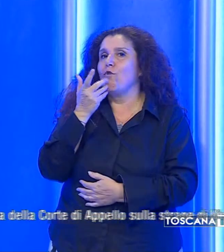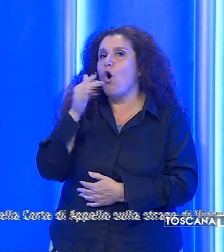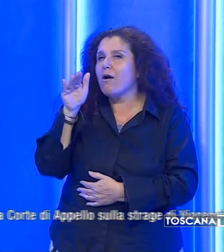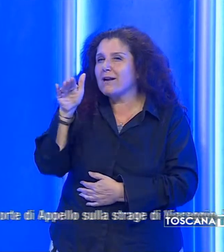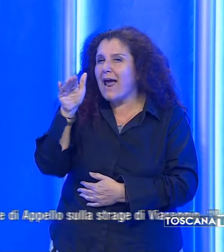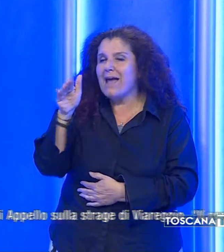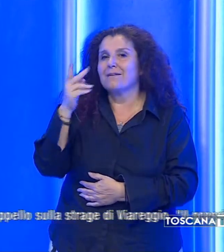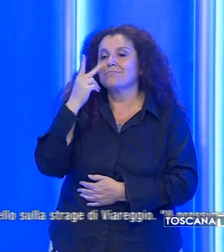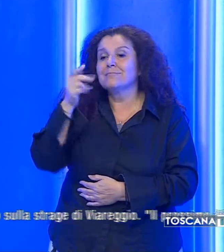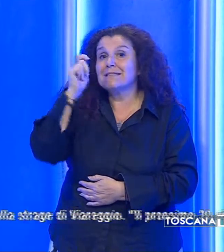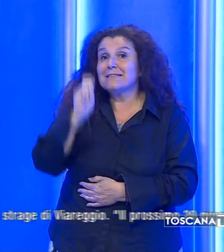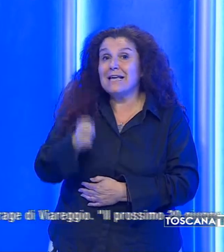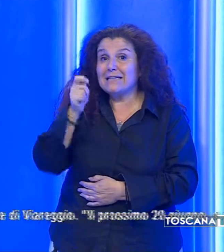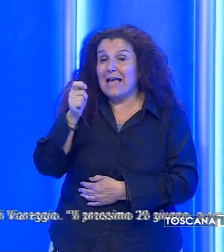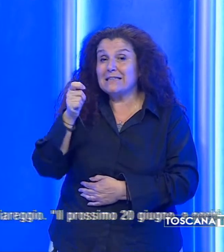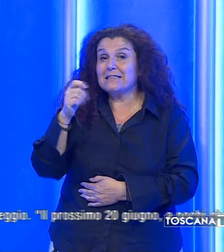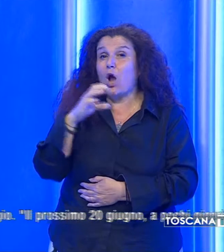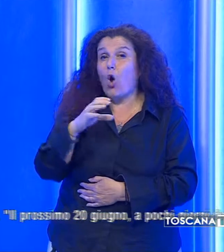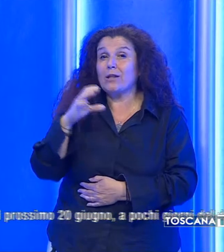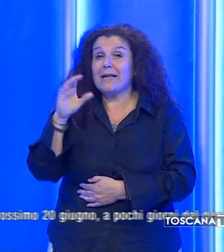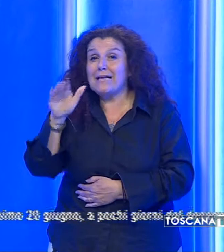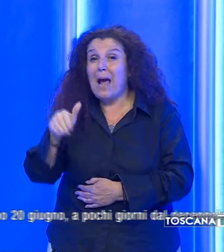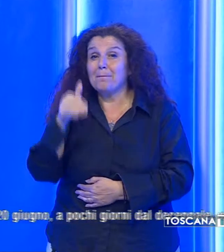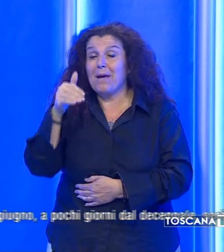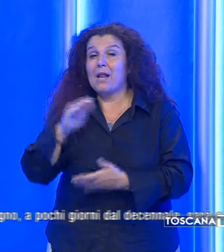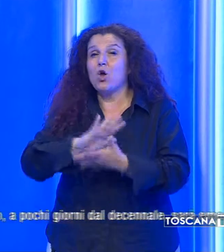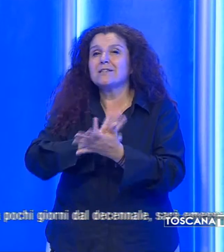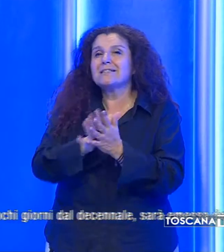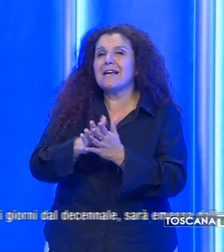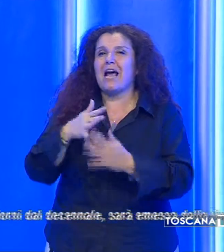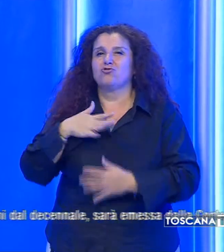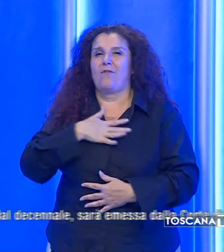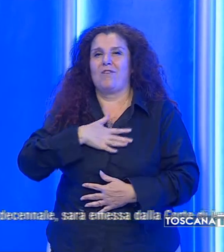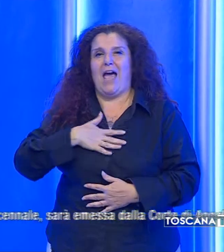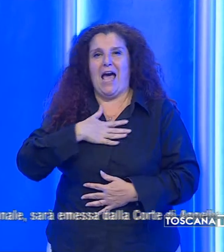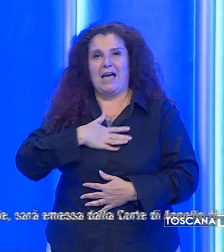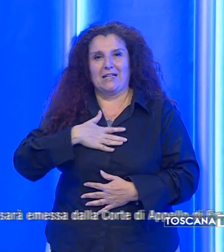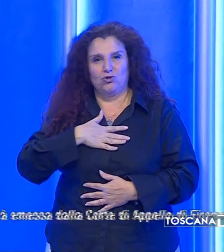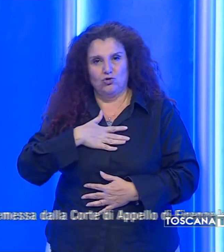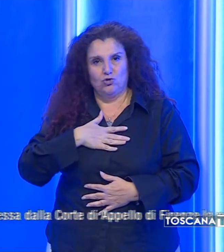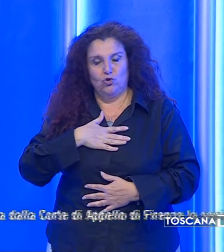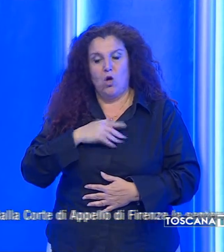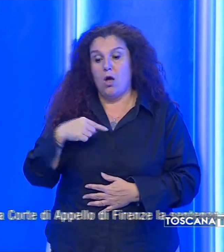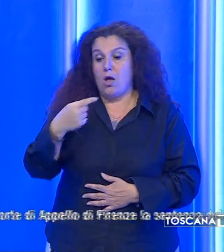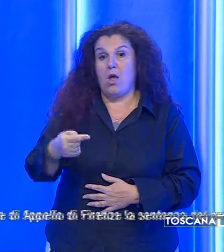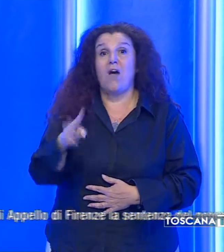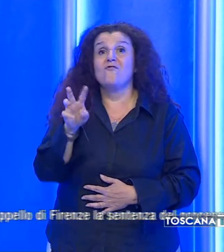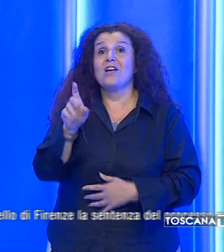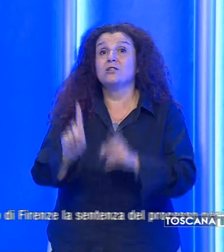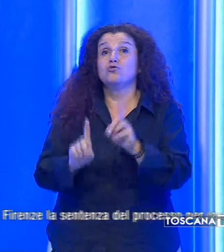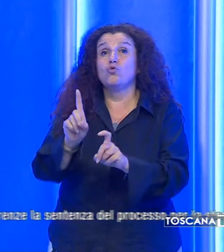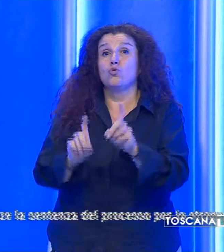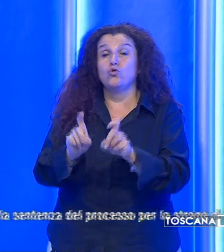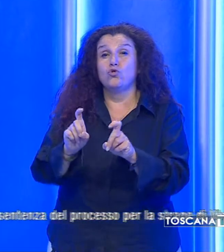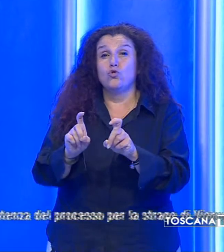della sentenza della Corte di Appello sulla strage di Viareggio. Il prossimo 20 giugno, a pochi